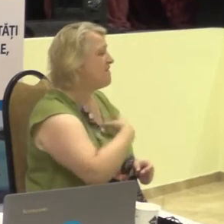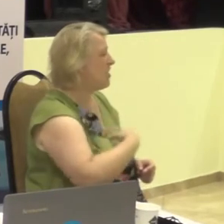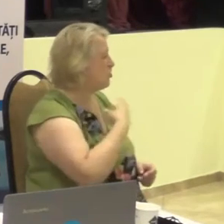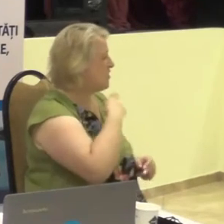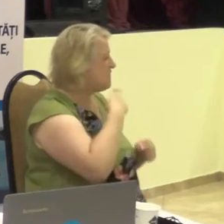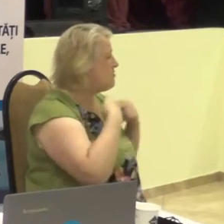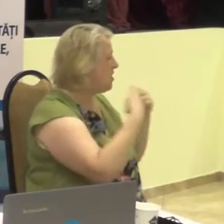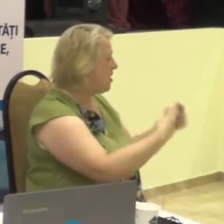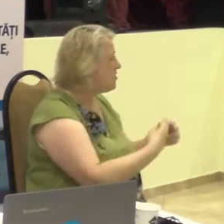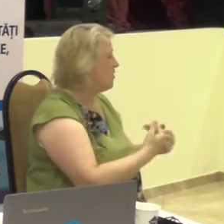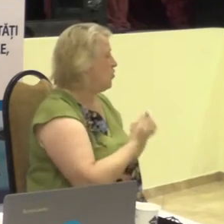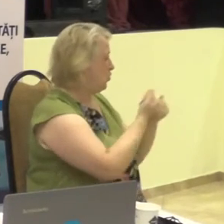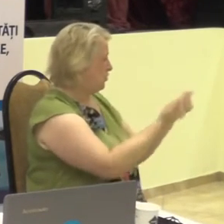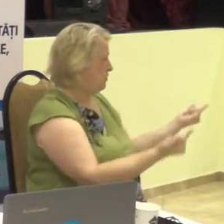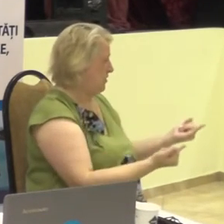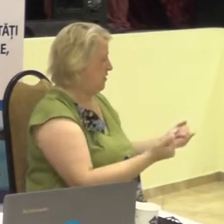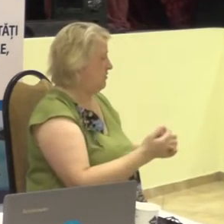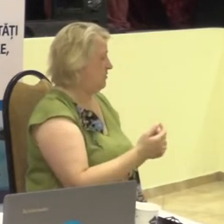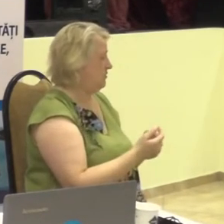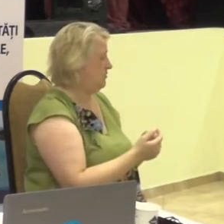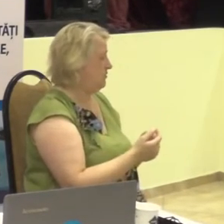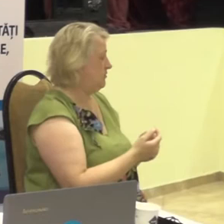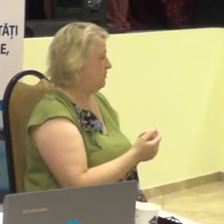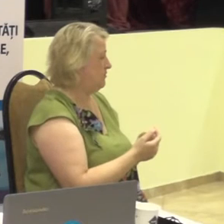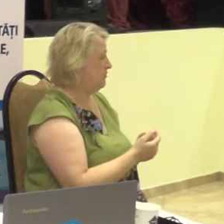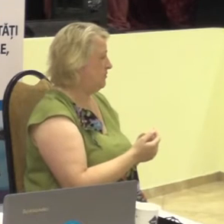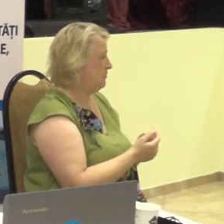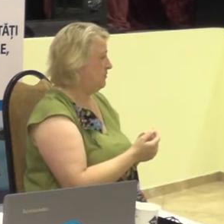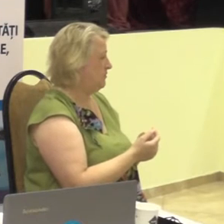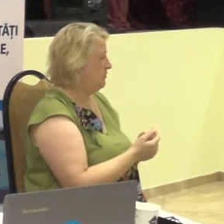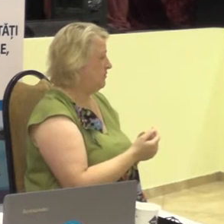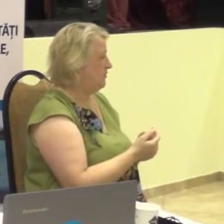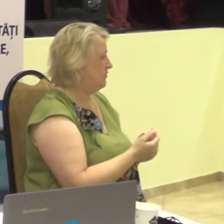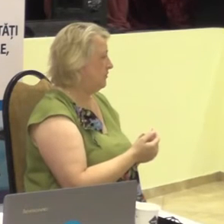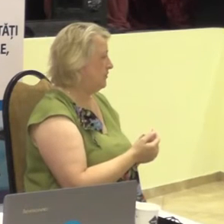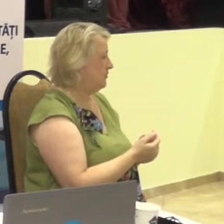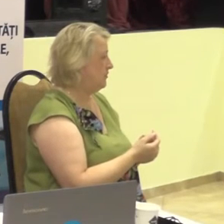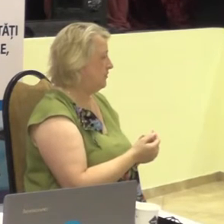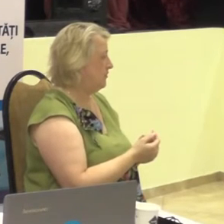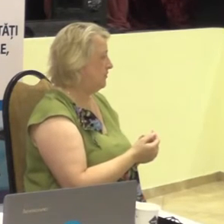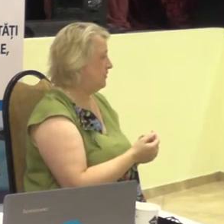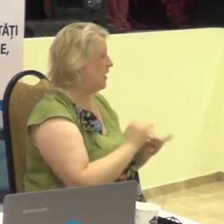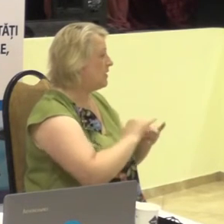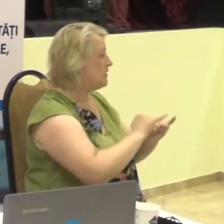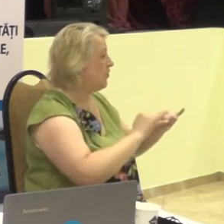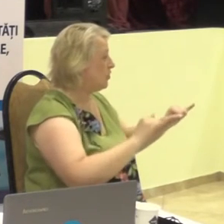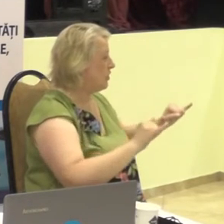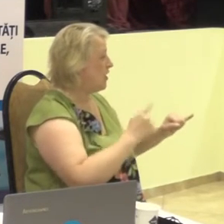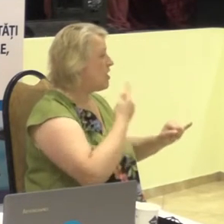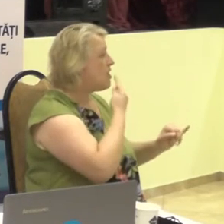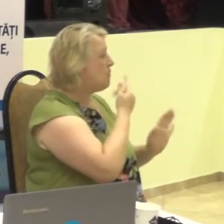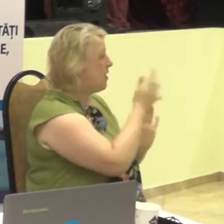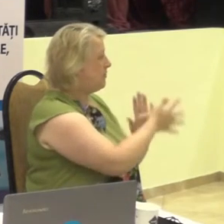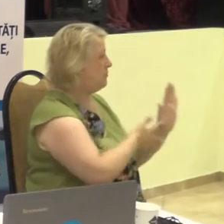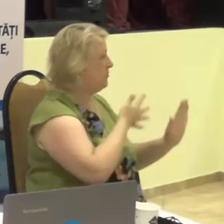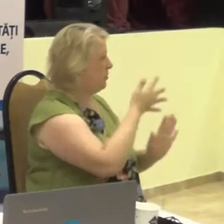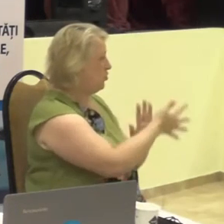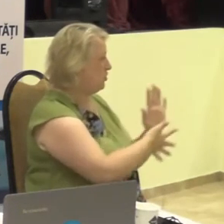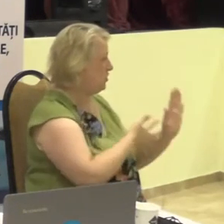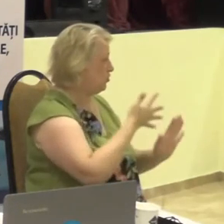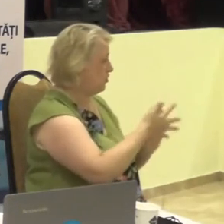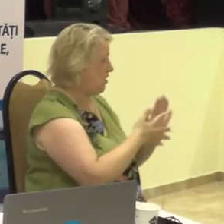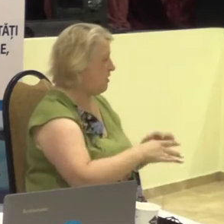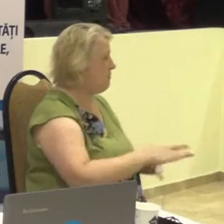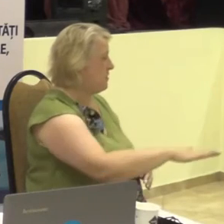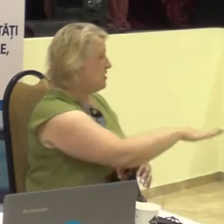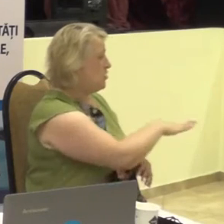Asociației Surților, acordă la dezvoltarea limbarilor luminii progestual pe